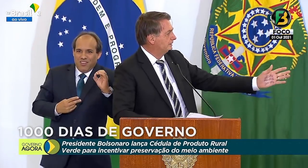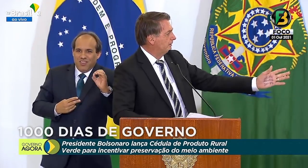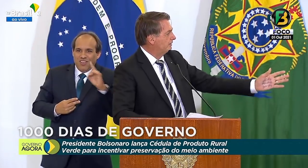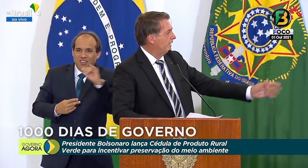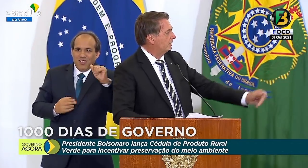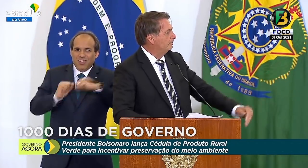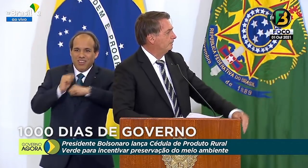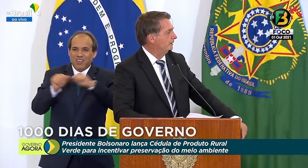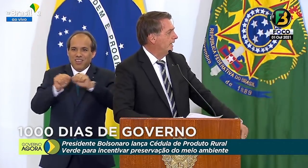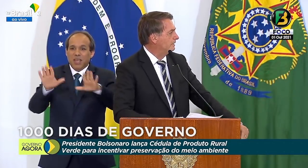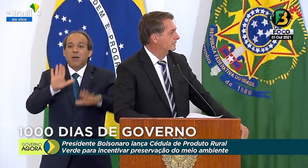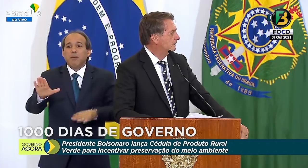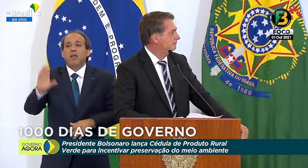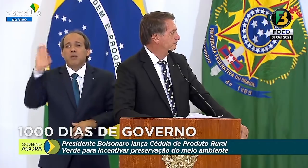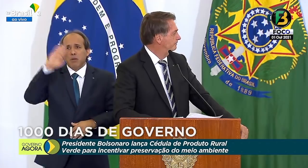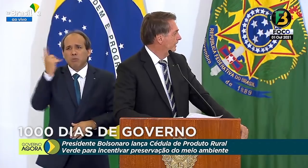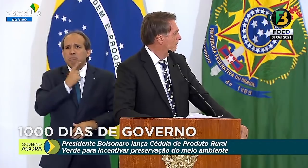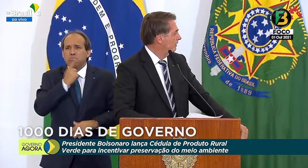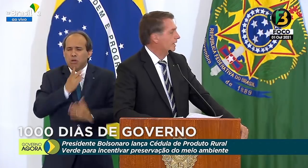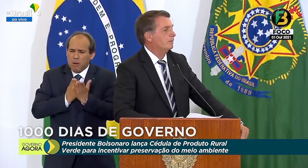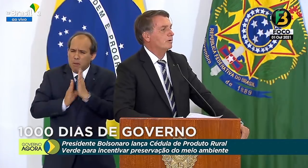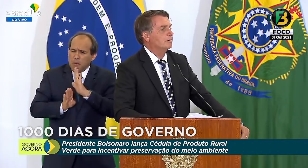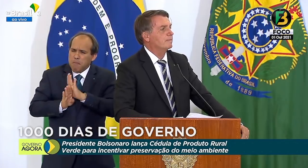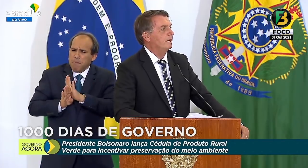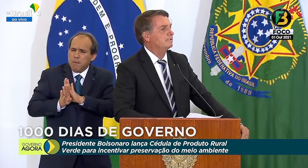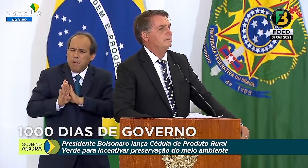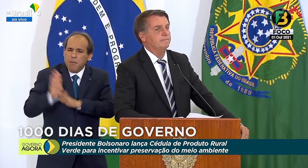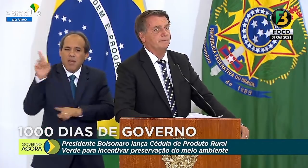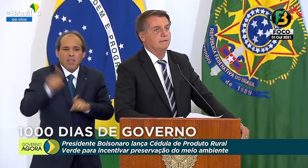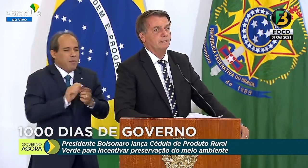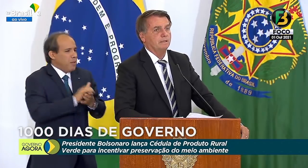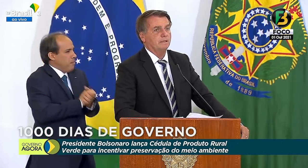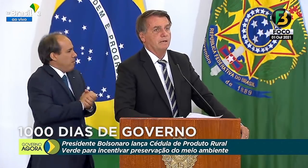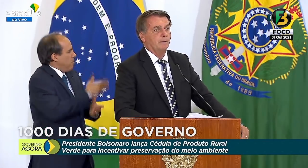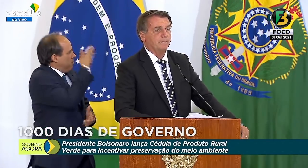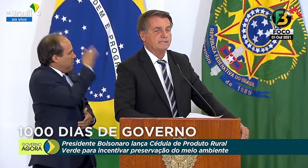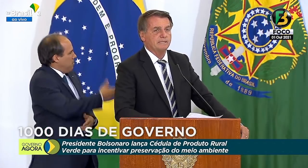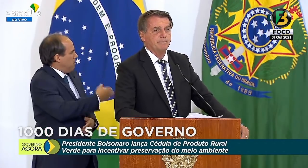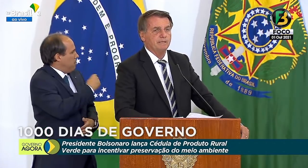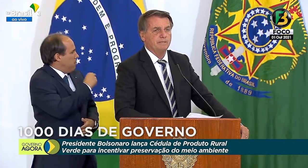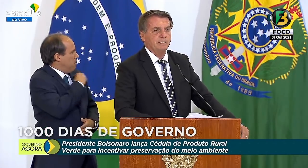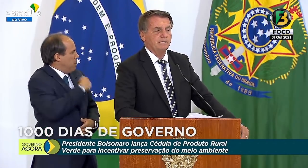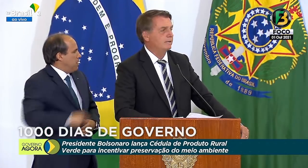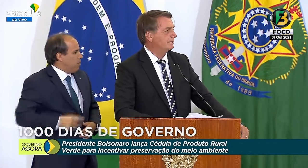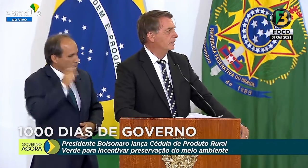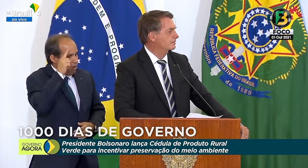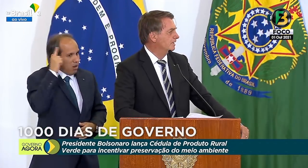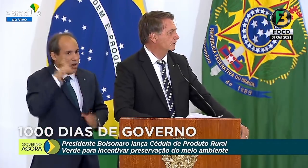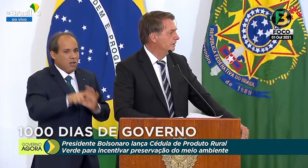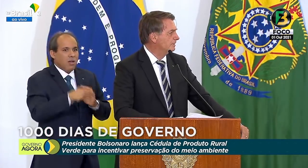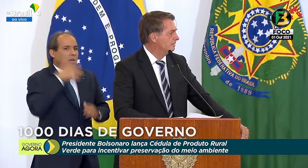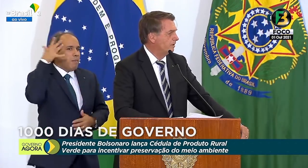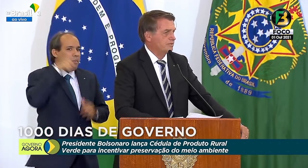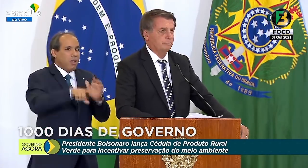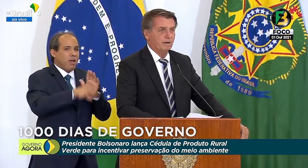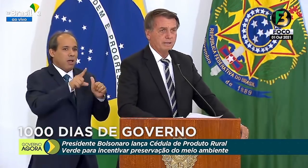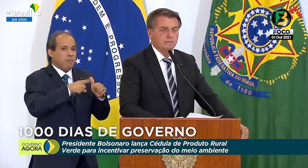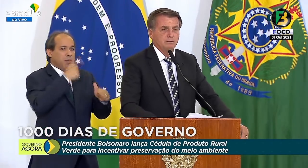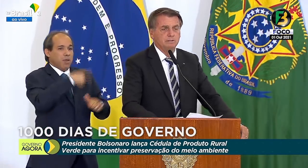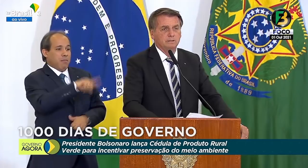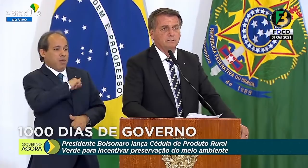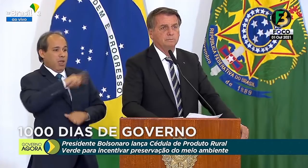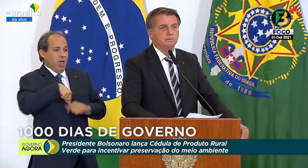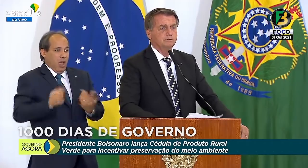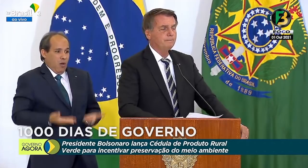E saudar aqui o Paulo Guedes, que falou agora há pouco antes de mim. Apesar da pandemia, que lamentamos todas as mortes no